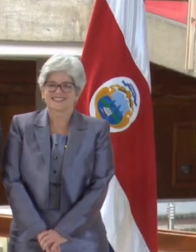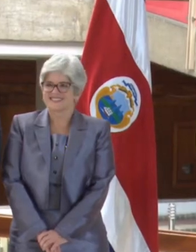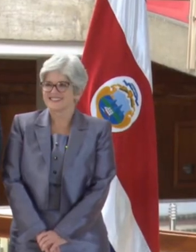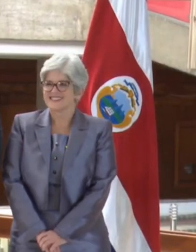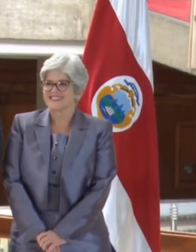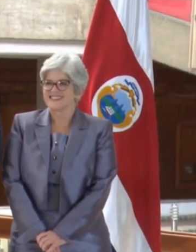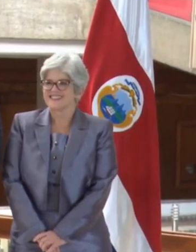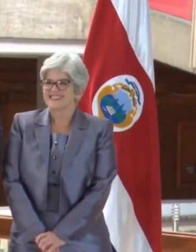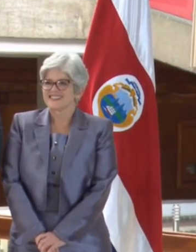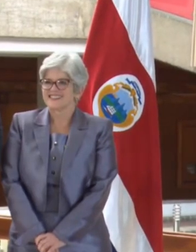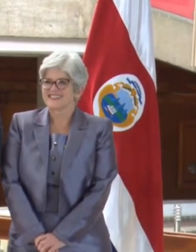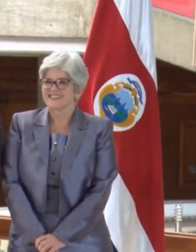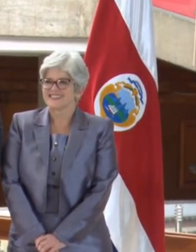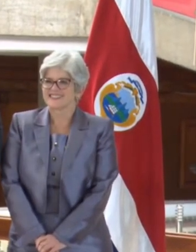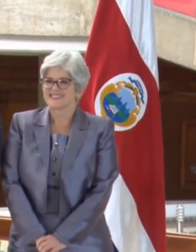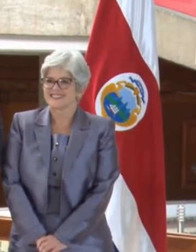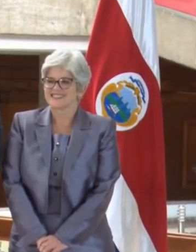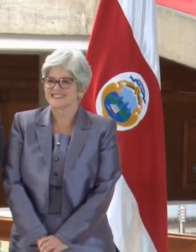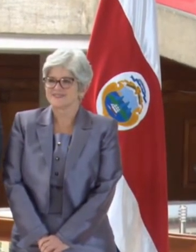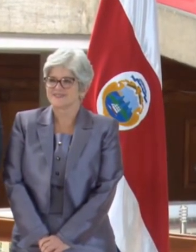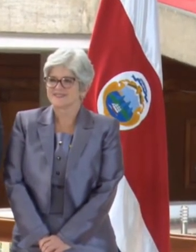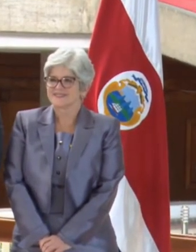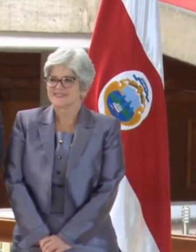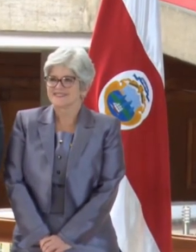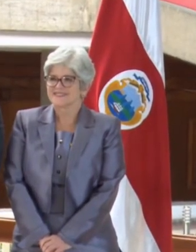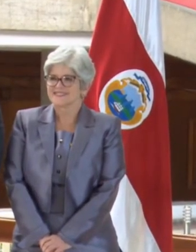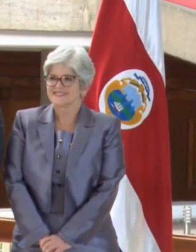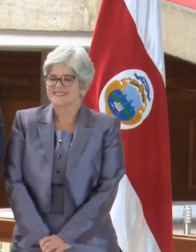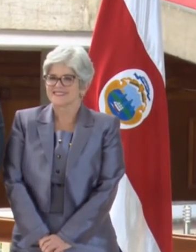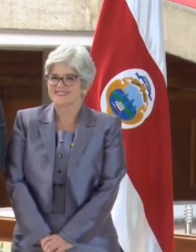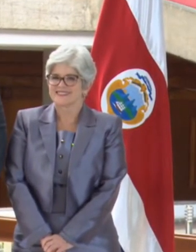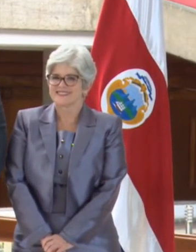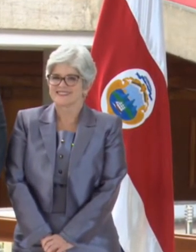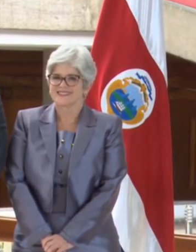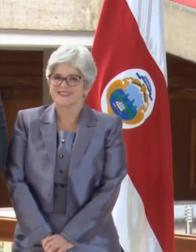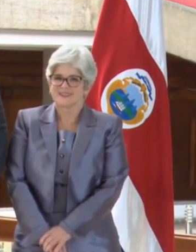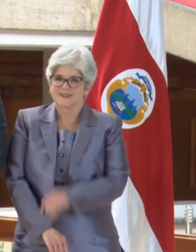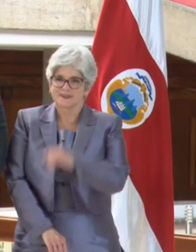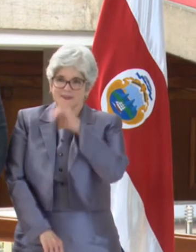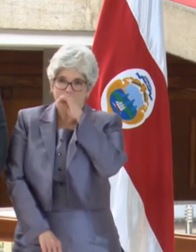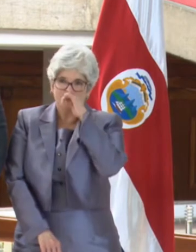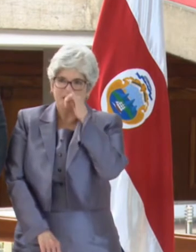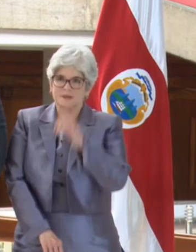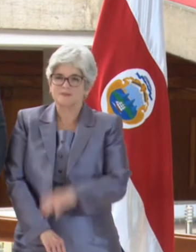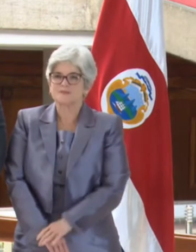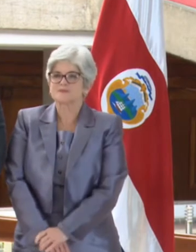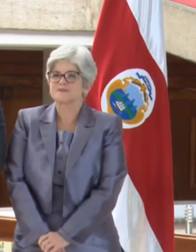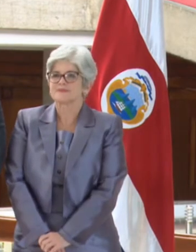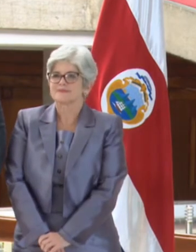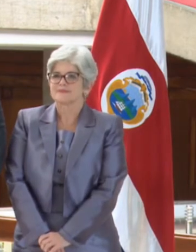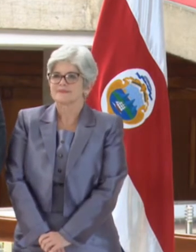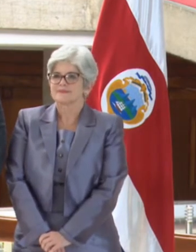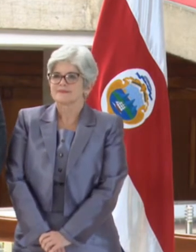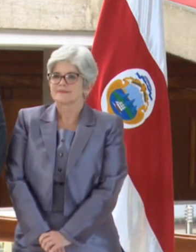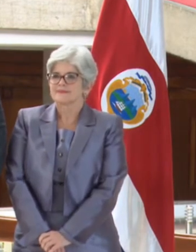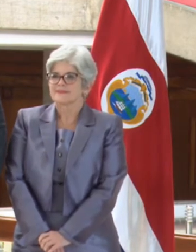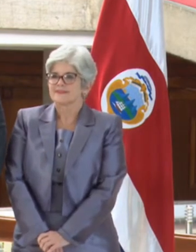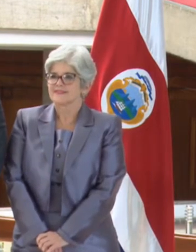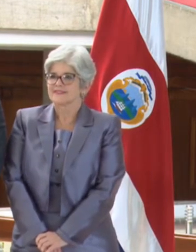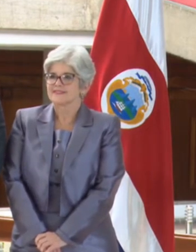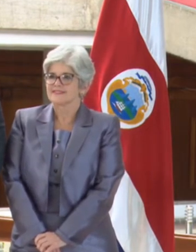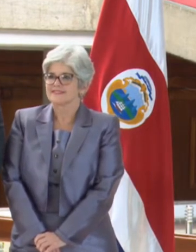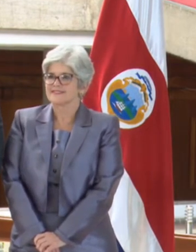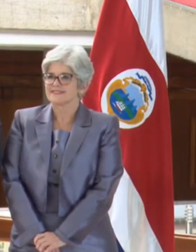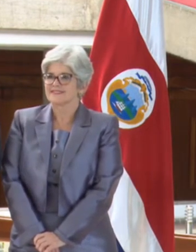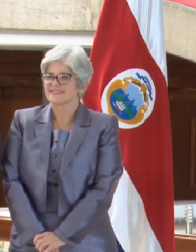Justamente esa visión lleva al gobierno a una difícil decisión de aprobar una reforma fiscal muy importante,